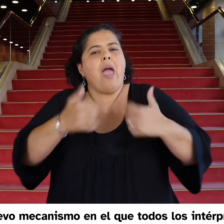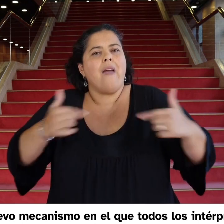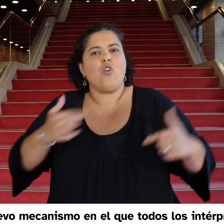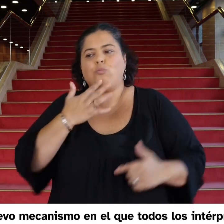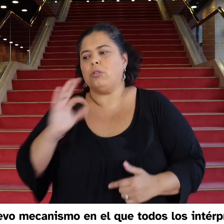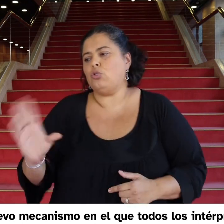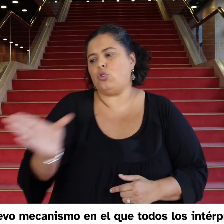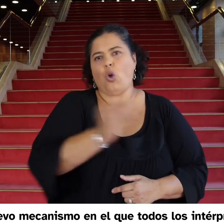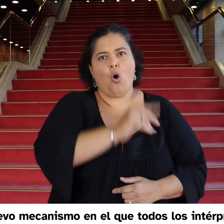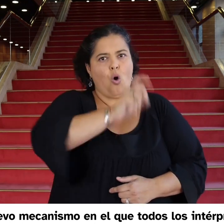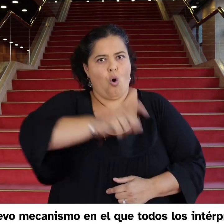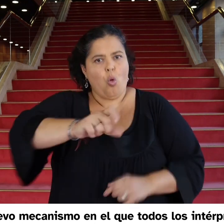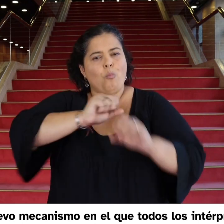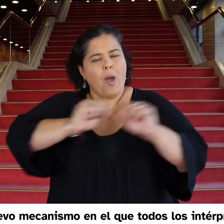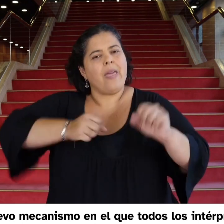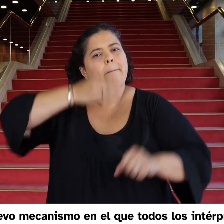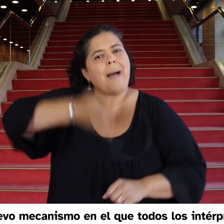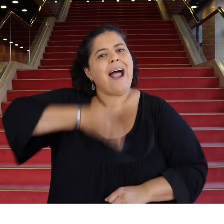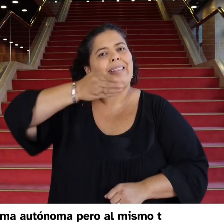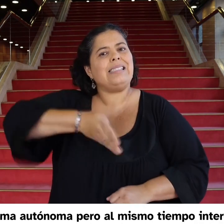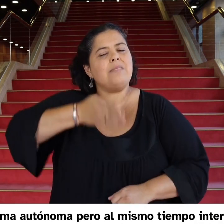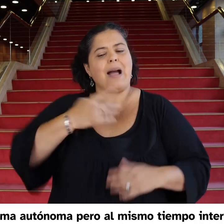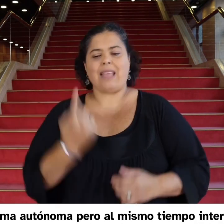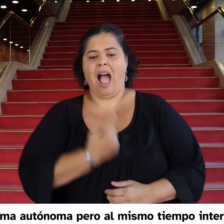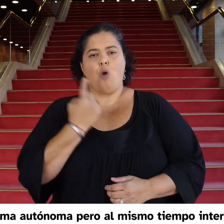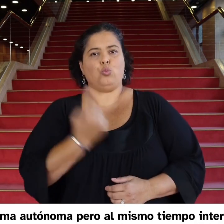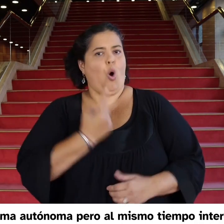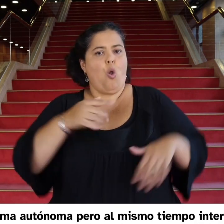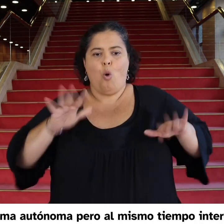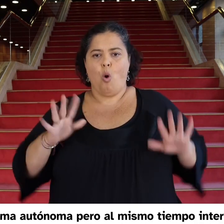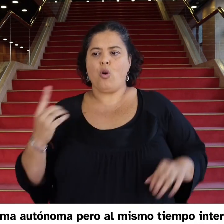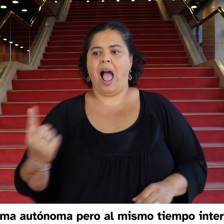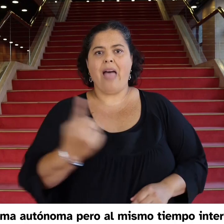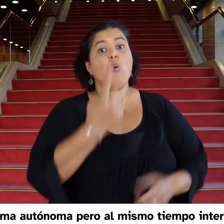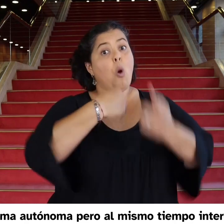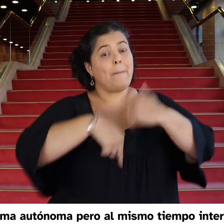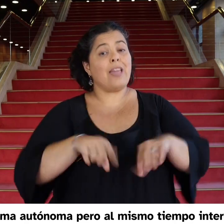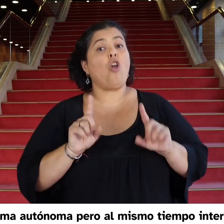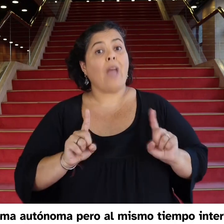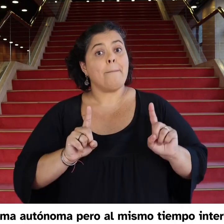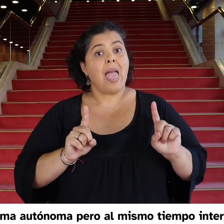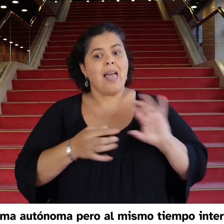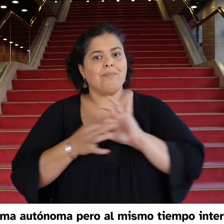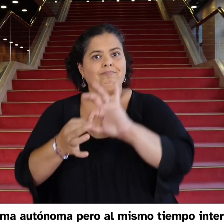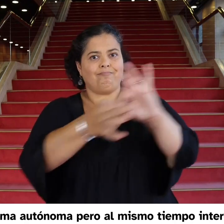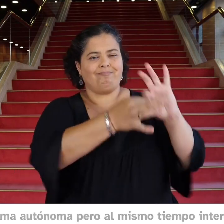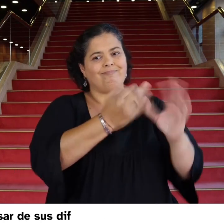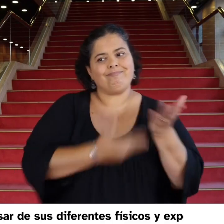participar de forma autónoma pero al mismo tiempo independiente a pesar de sus diferentes físicos y experiencias